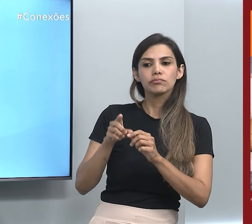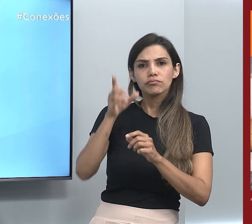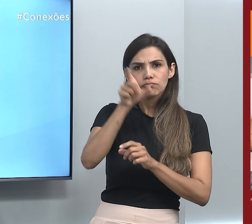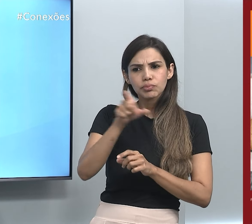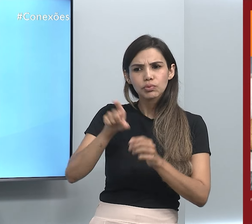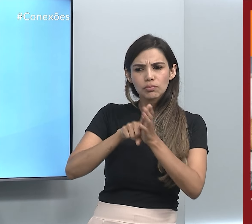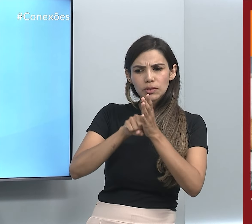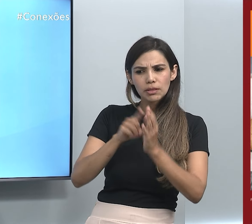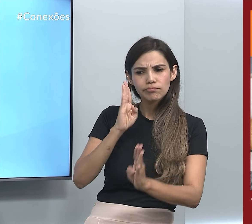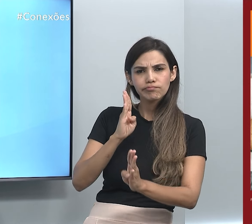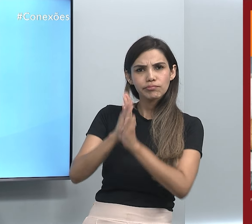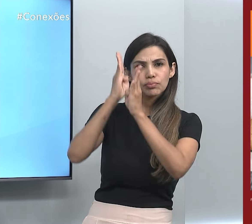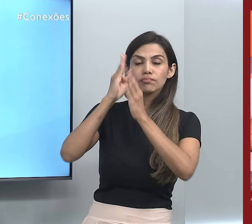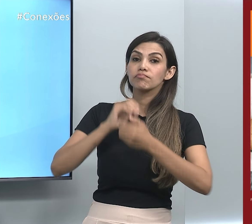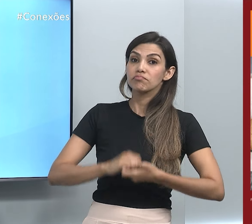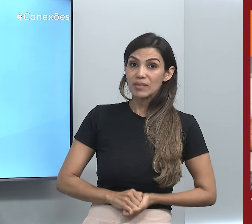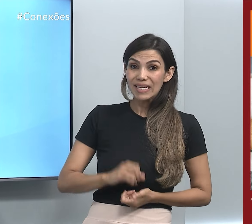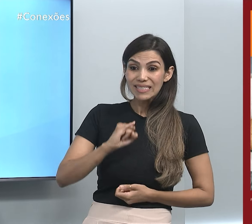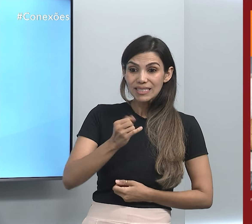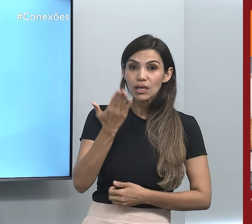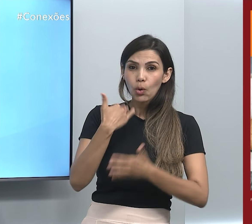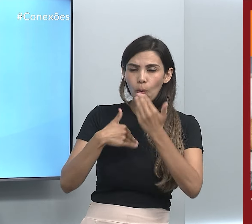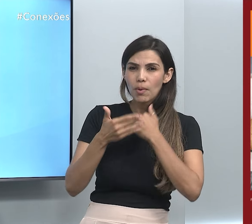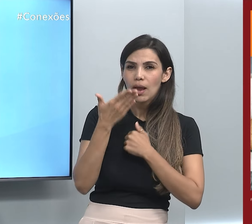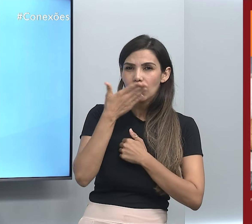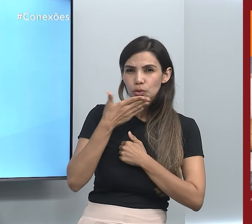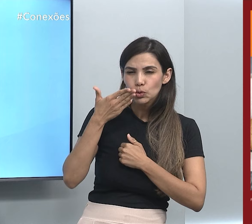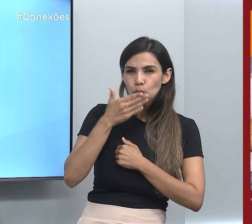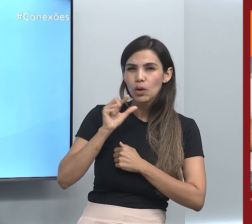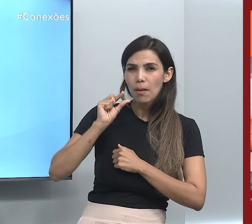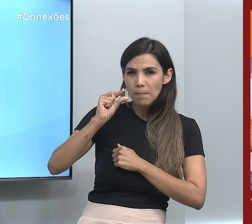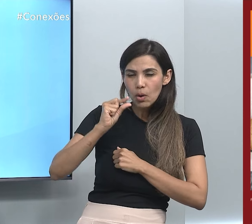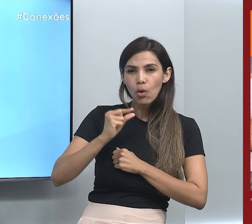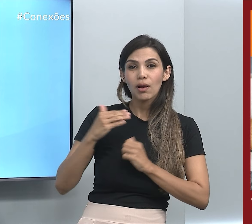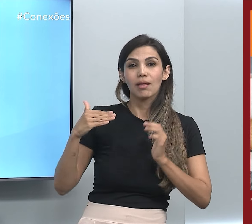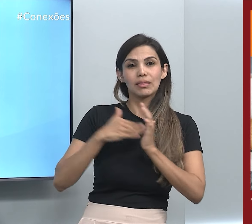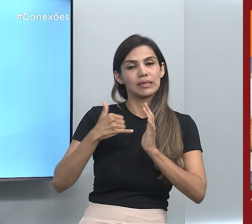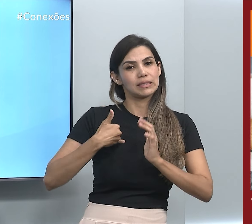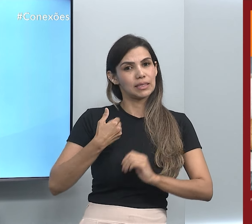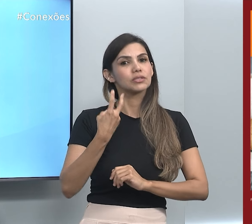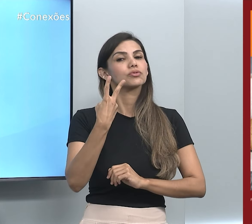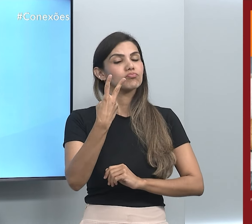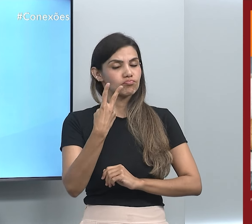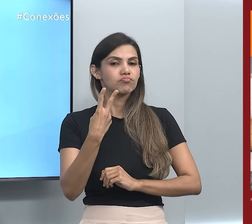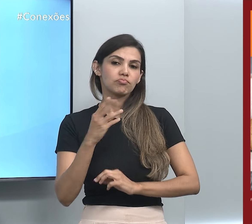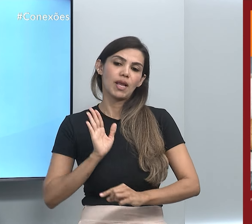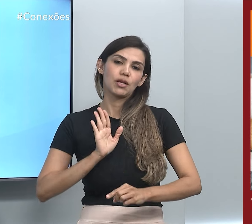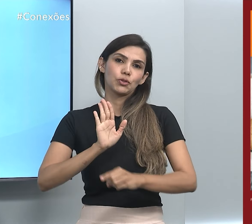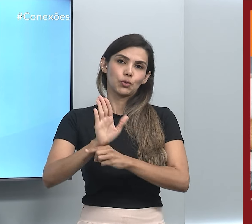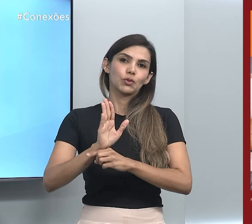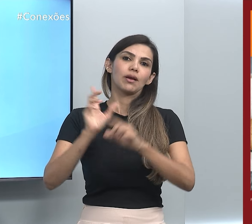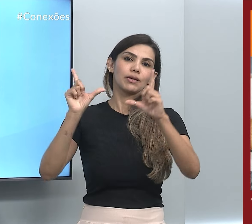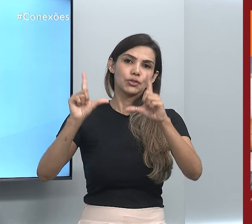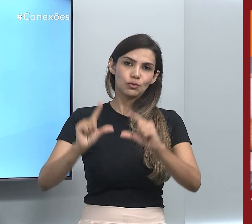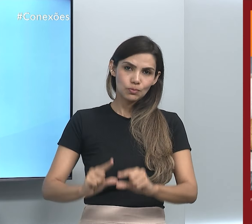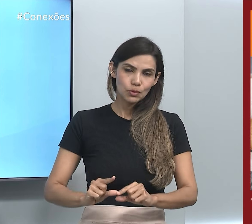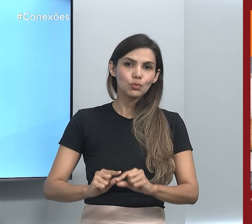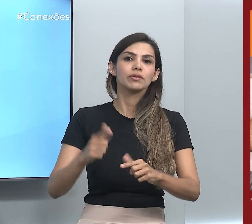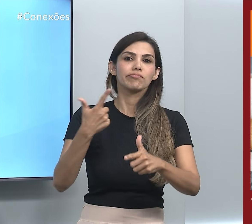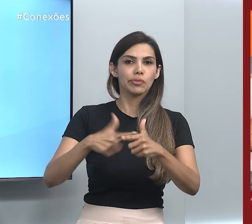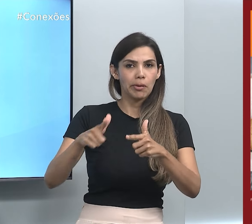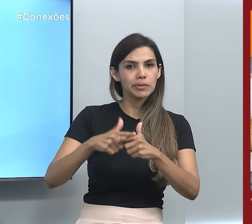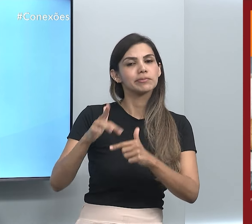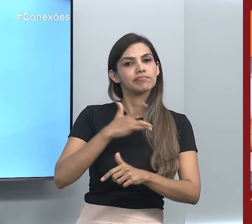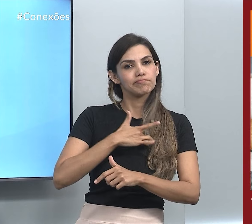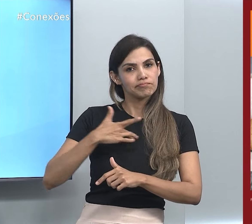chegaram à conclusão de que o baixo consumo de açúcar até os 2 anos de idade diminuiu a incidência desses problemas de